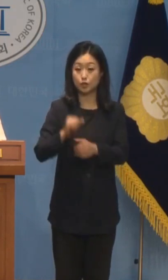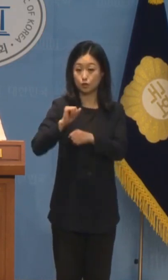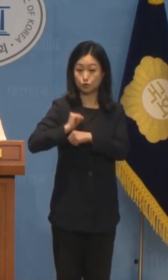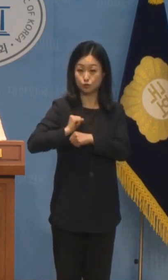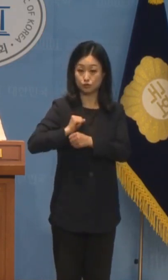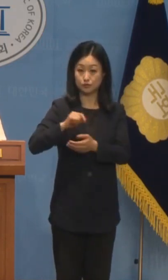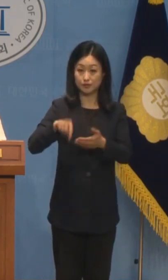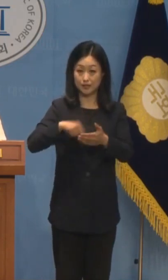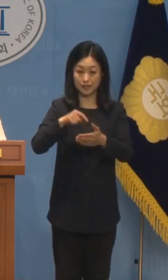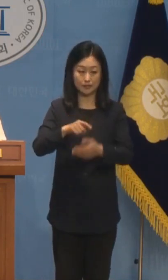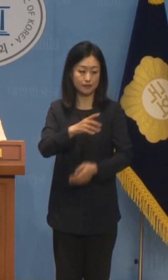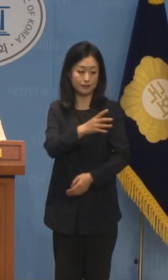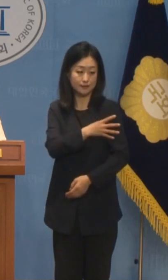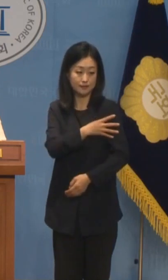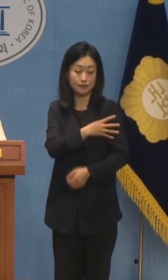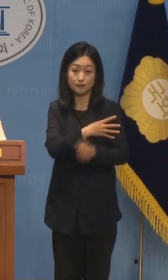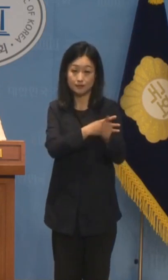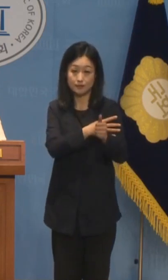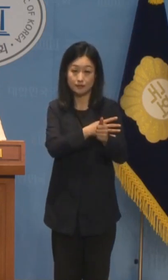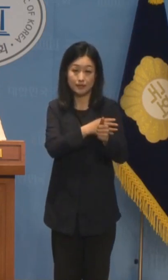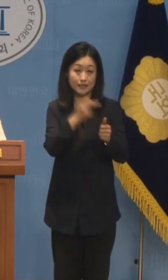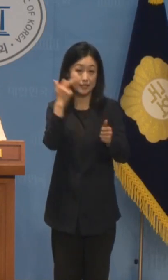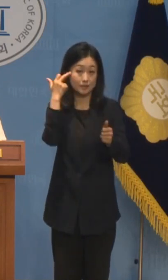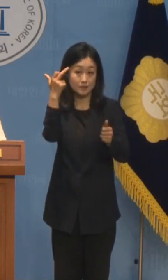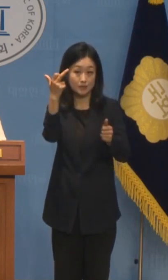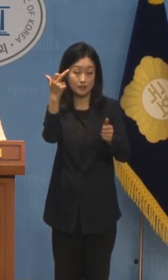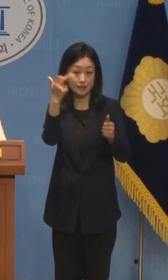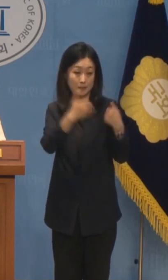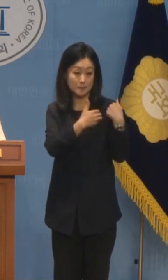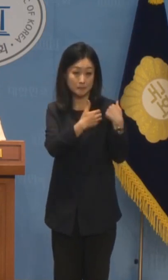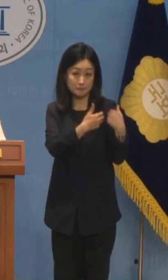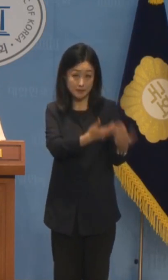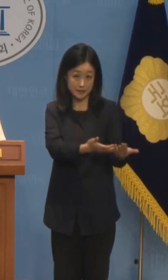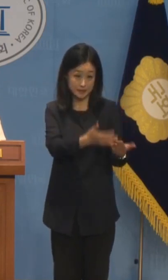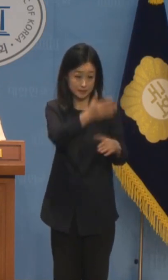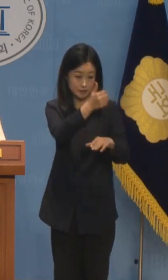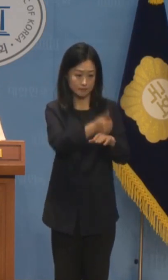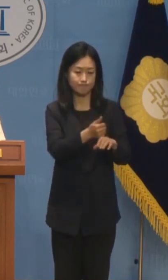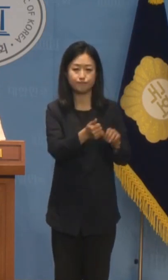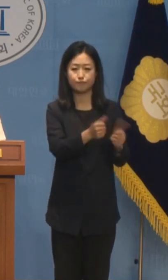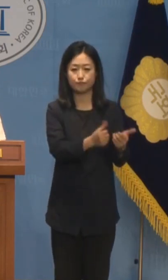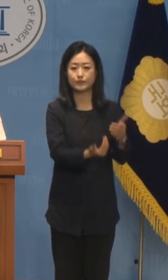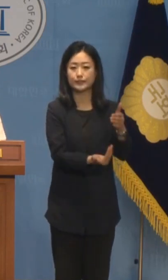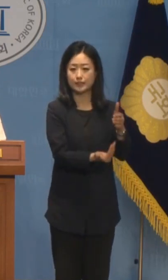만련병장의 의문사 철저히 조사하라는 내용 논평하겠습니다